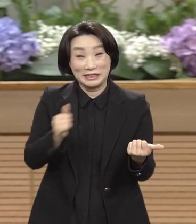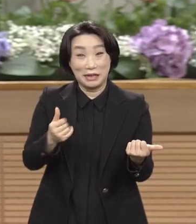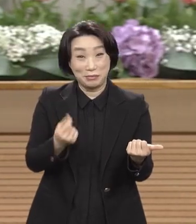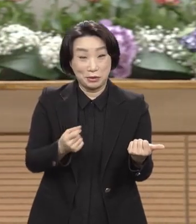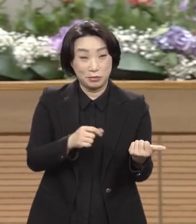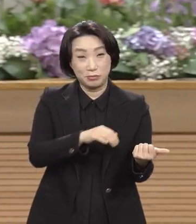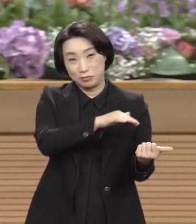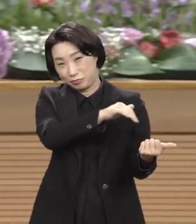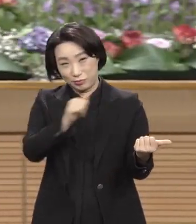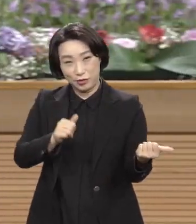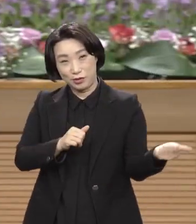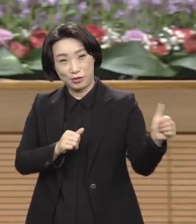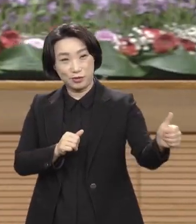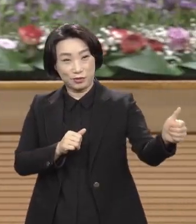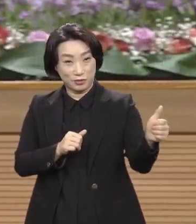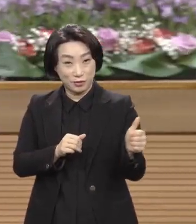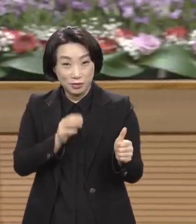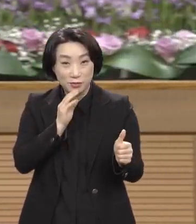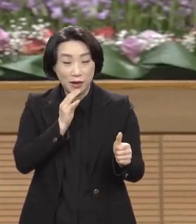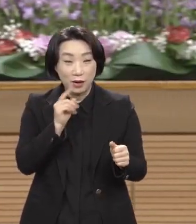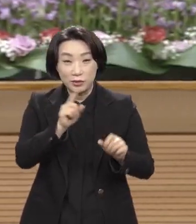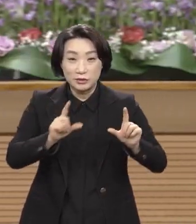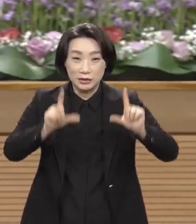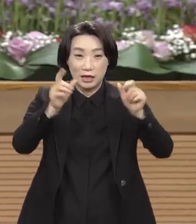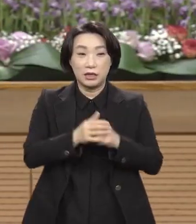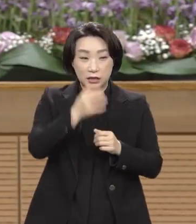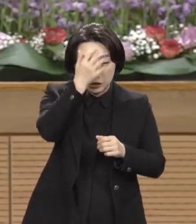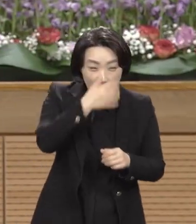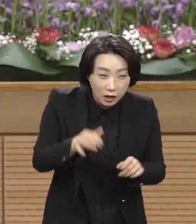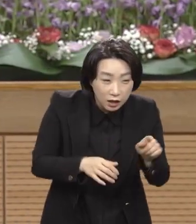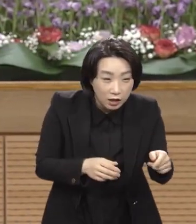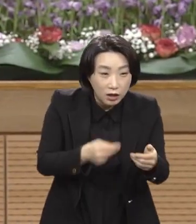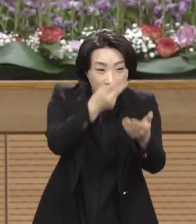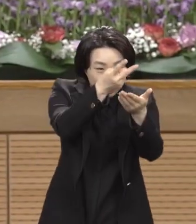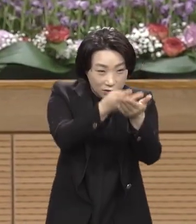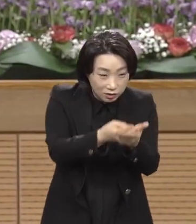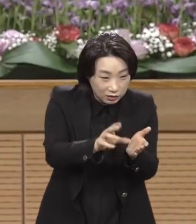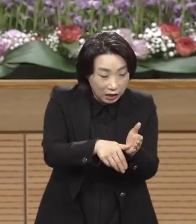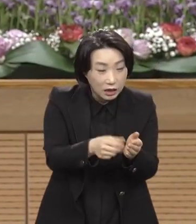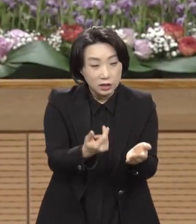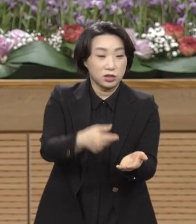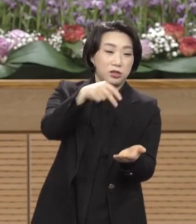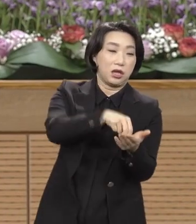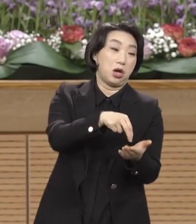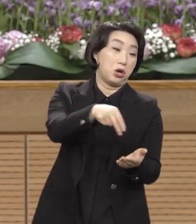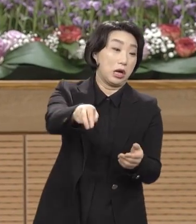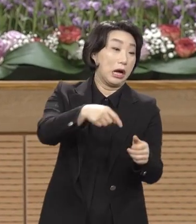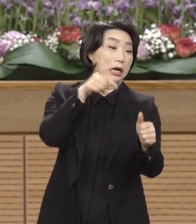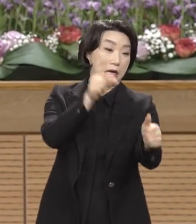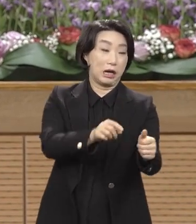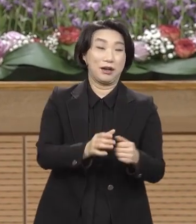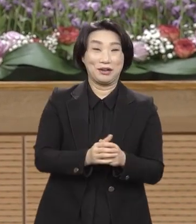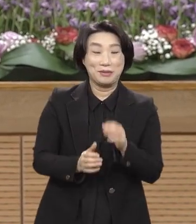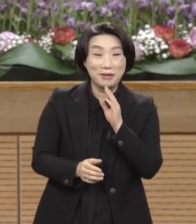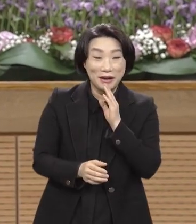어느 날 중불병자도 일어나서 걸어가라 우리의. 어떤 나병